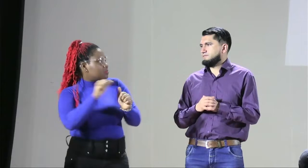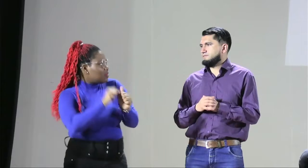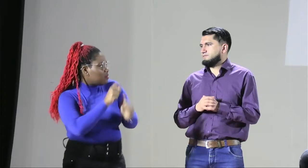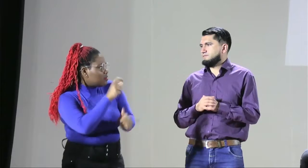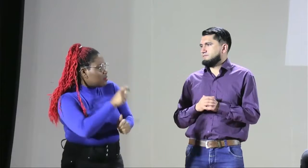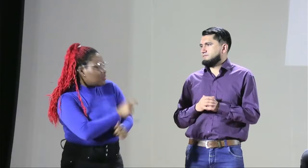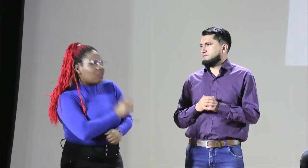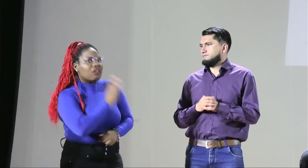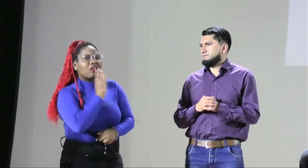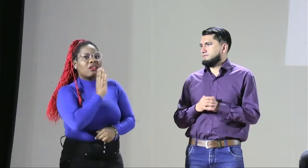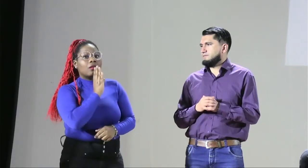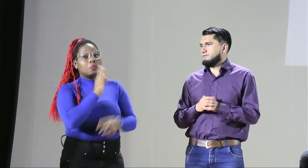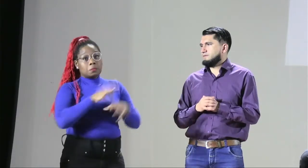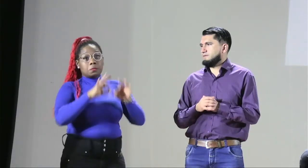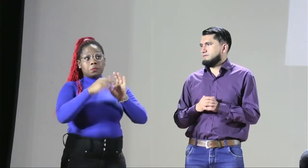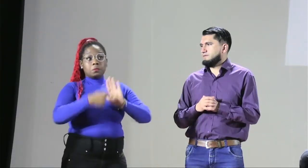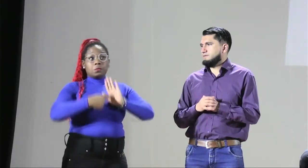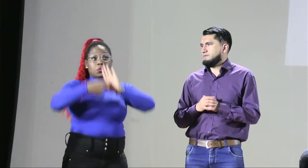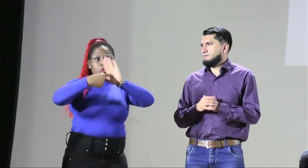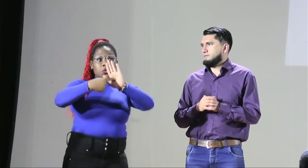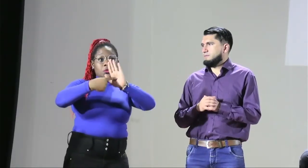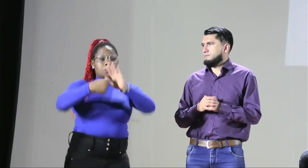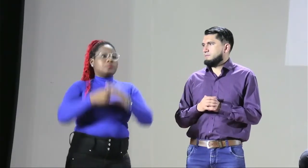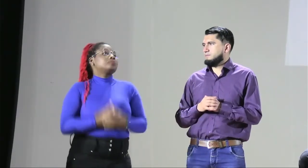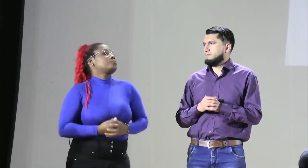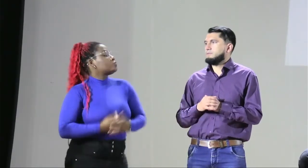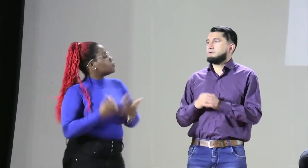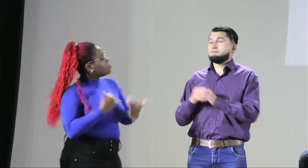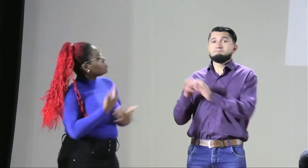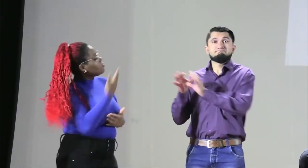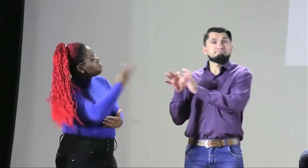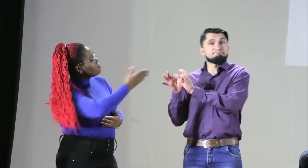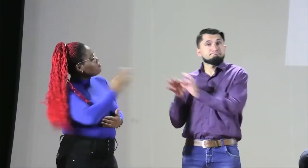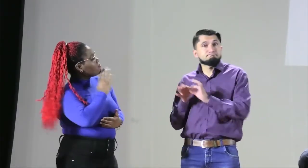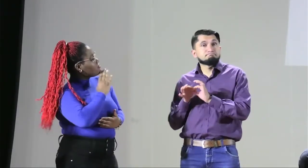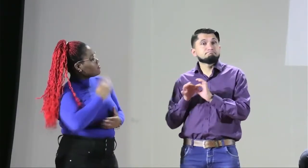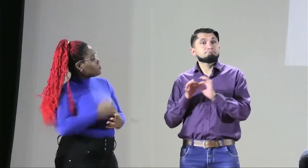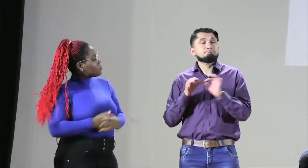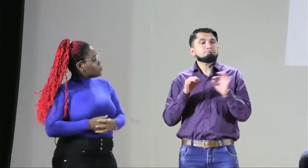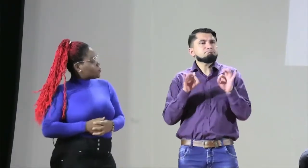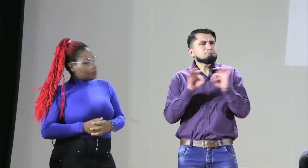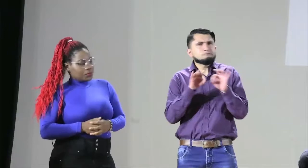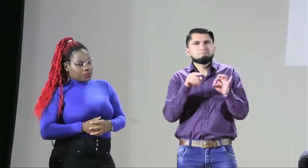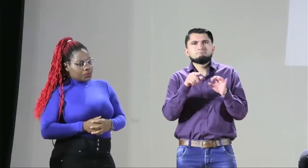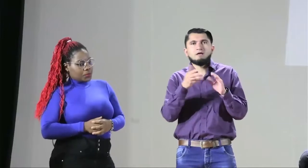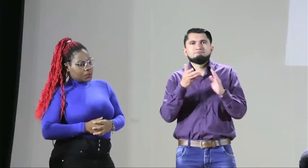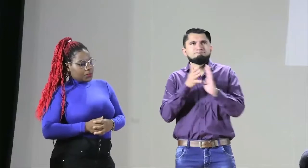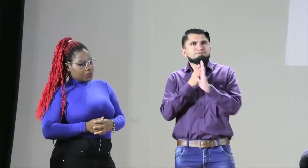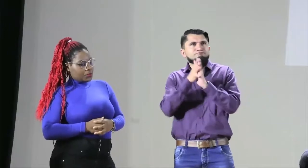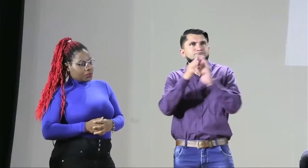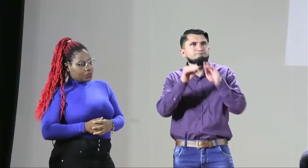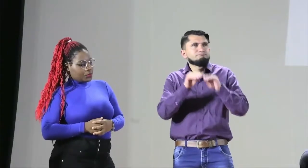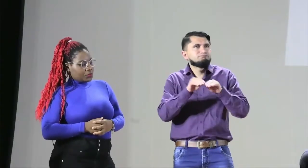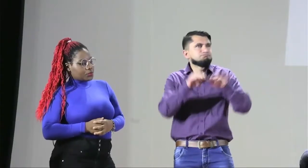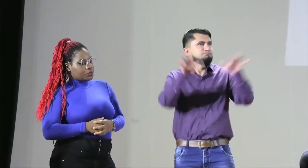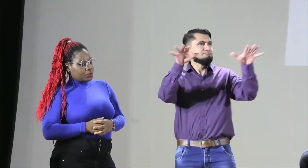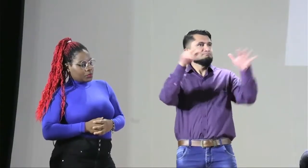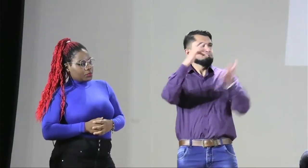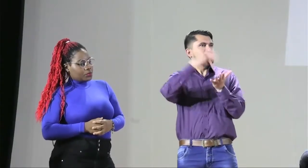panel, entonces vamos a presentar a cada uno de los participantes, quienes son. Así es y antes de